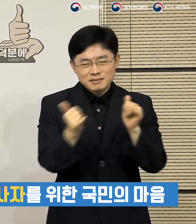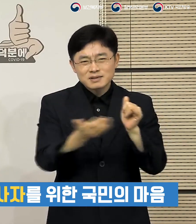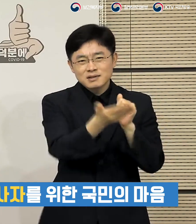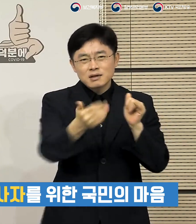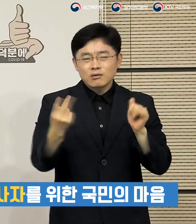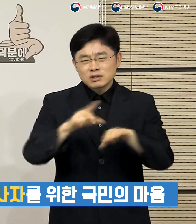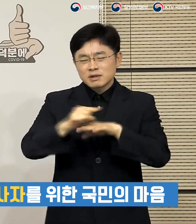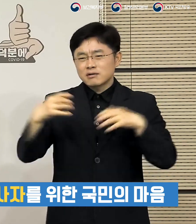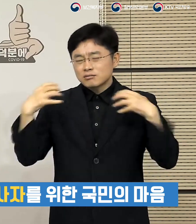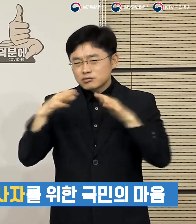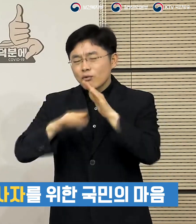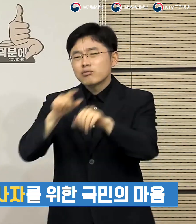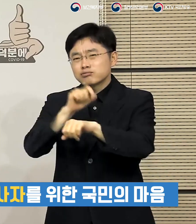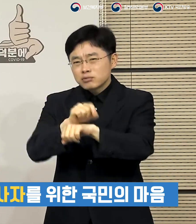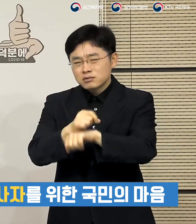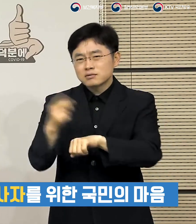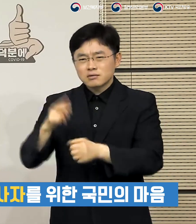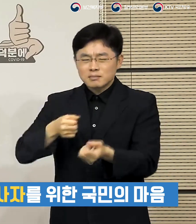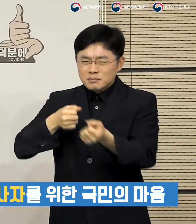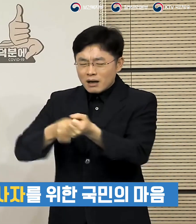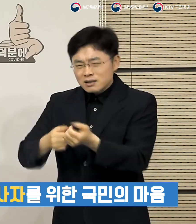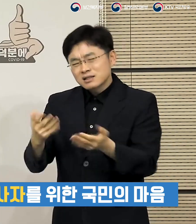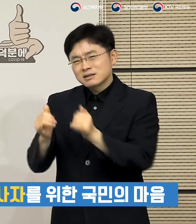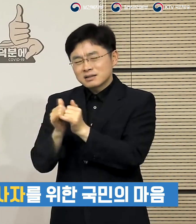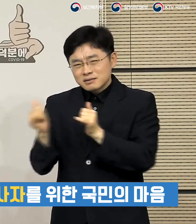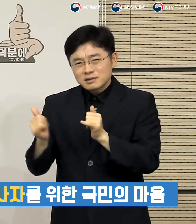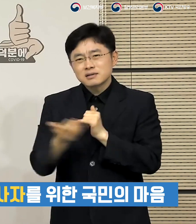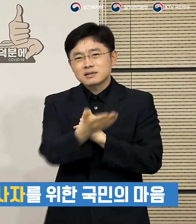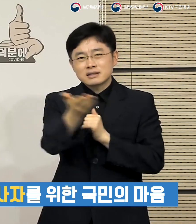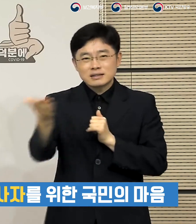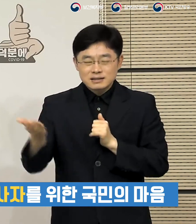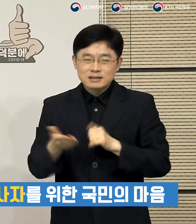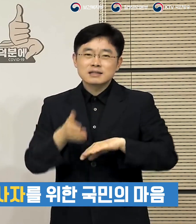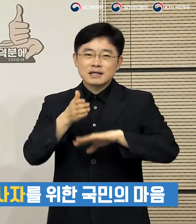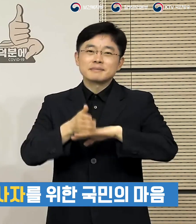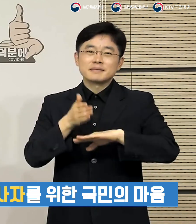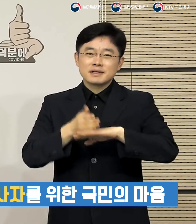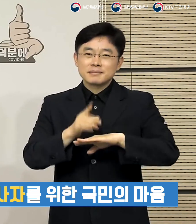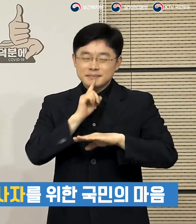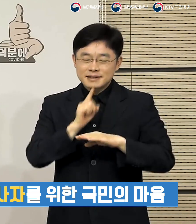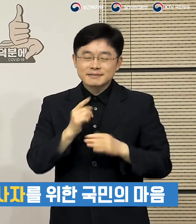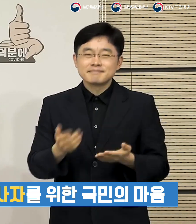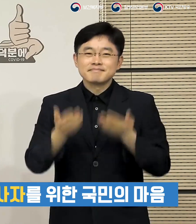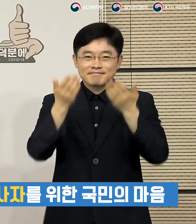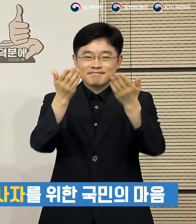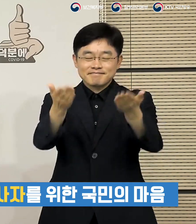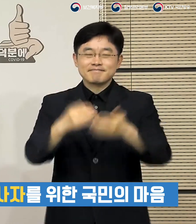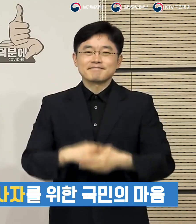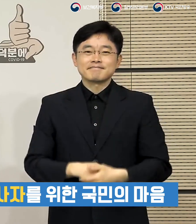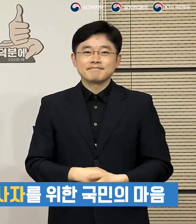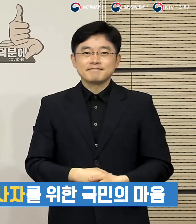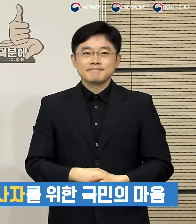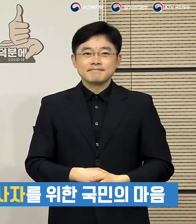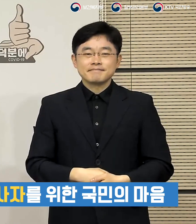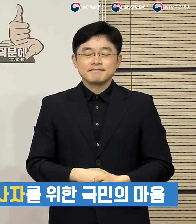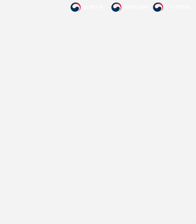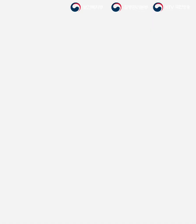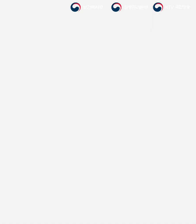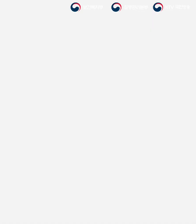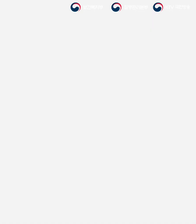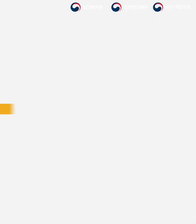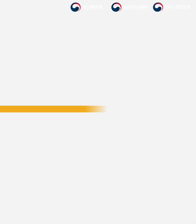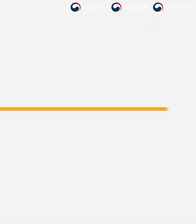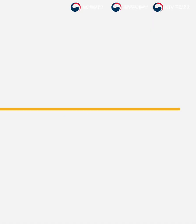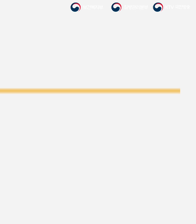공무원 그리고 방역종사자들 모두를 향한 국민들의 따뜻한 감사의 뜻이었다고 믿고 있습니다.